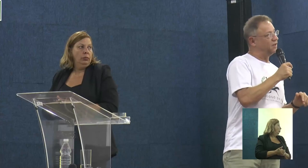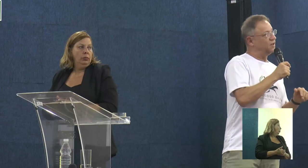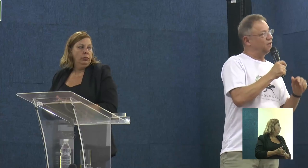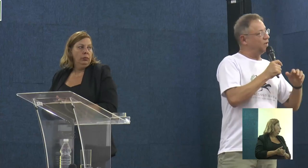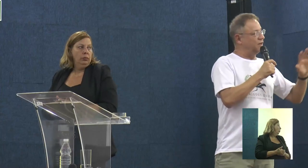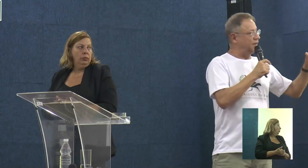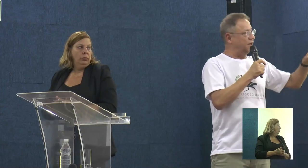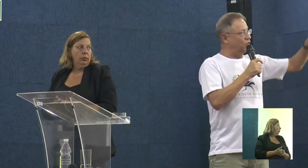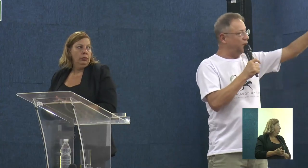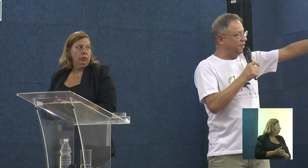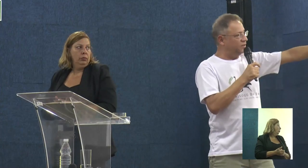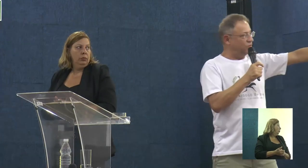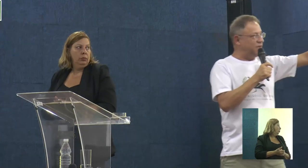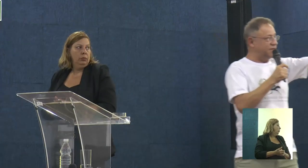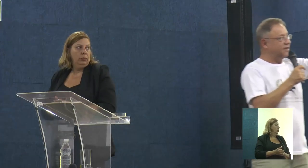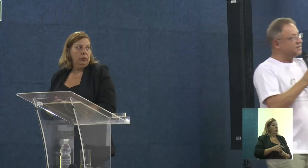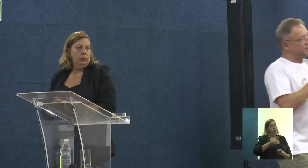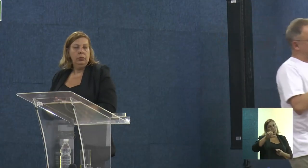gente vê